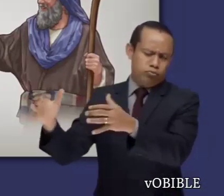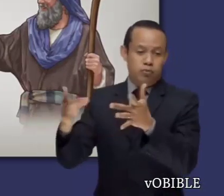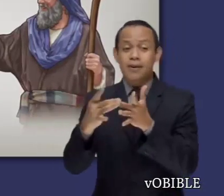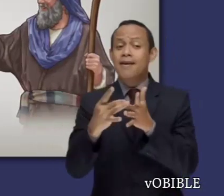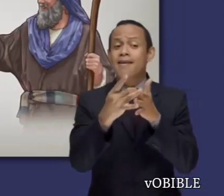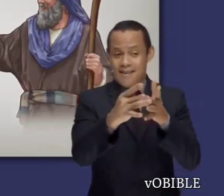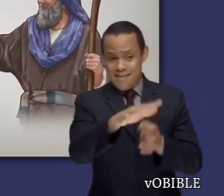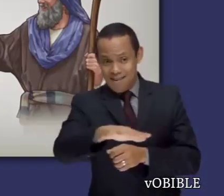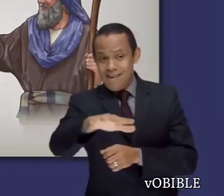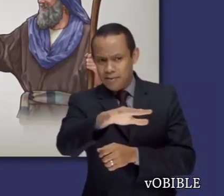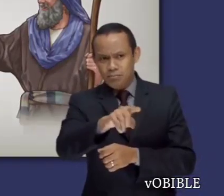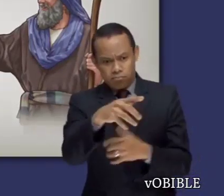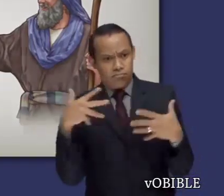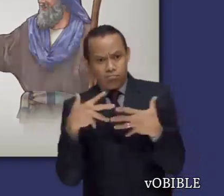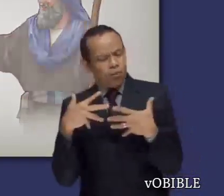fuerte y valiente.